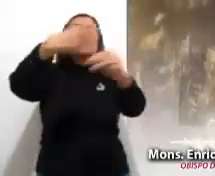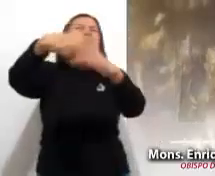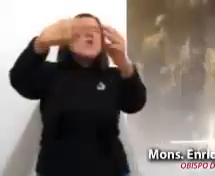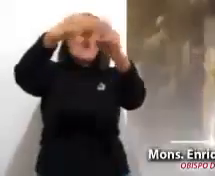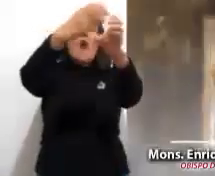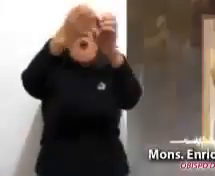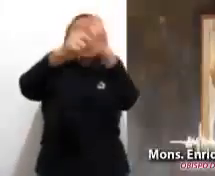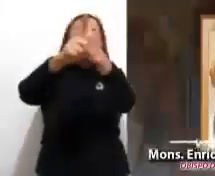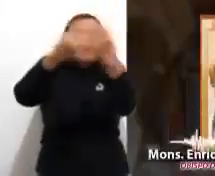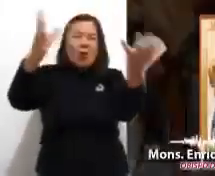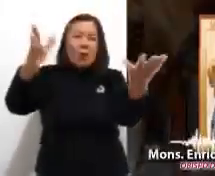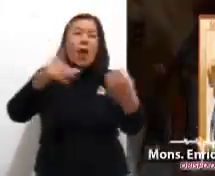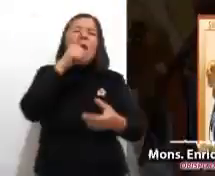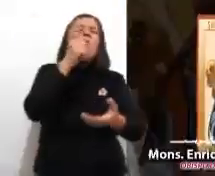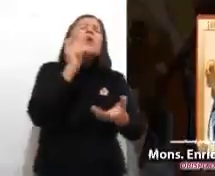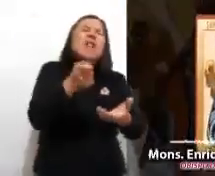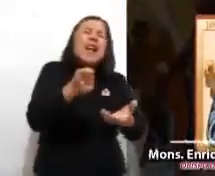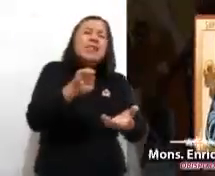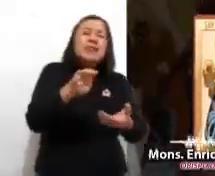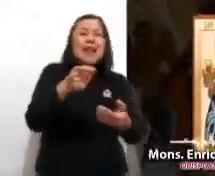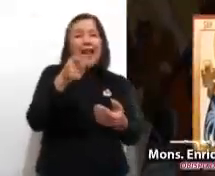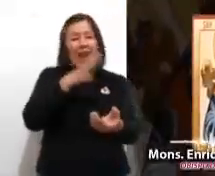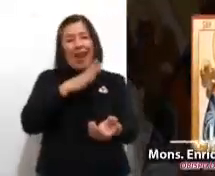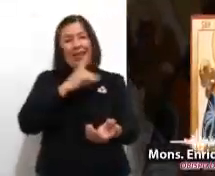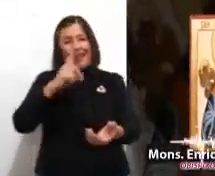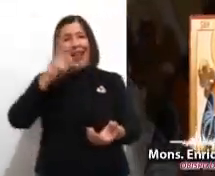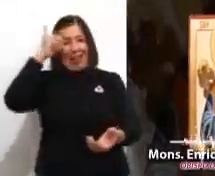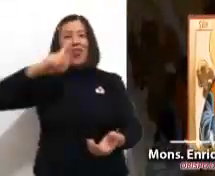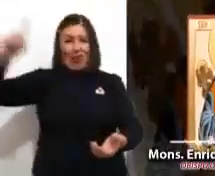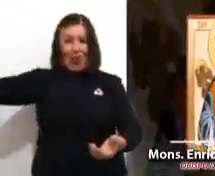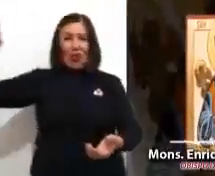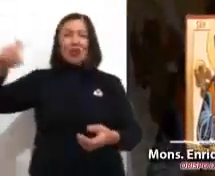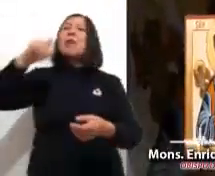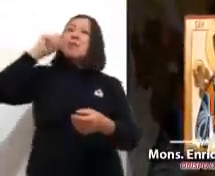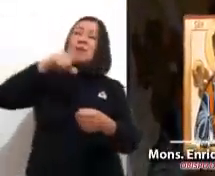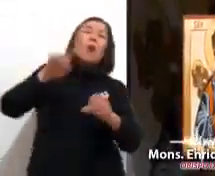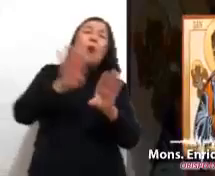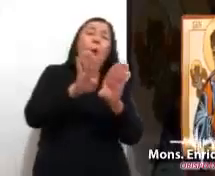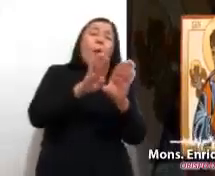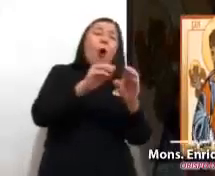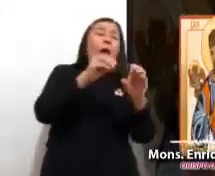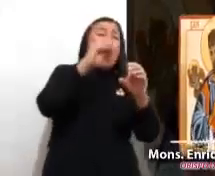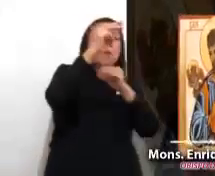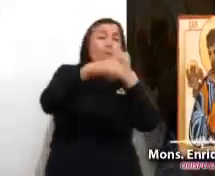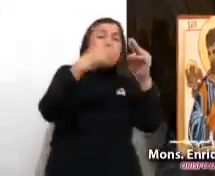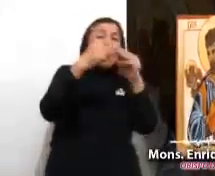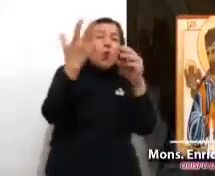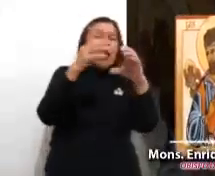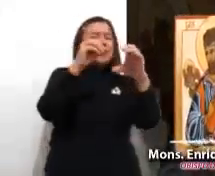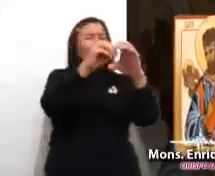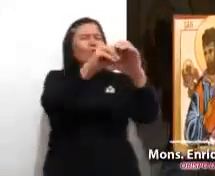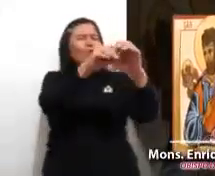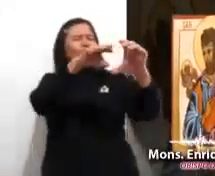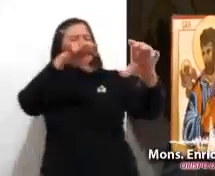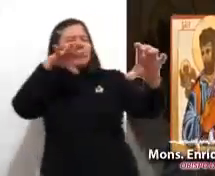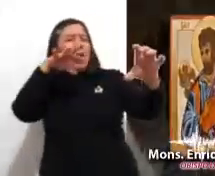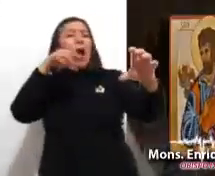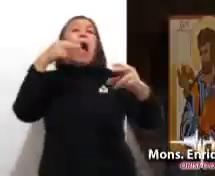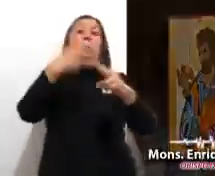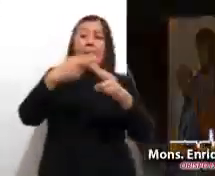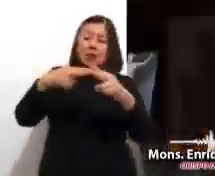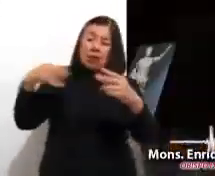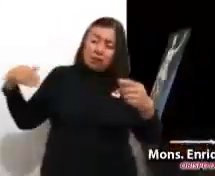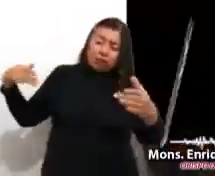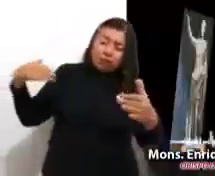historia de la Biblia, la luz significa la presencia de Dios. Desde el primer día de la creación hasta el momento en que la palabra,